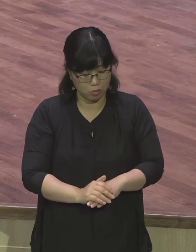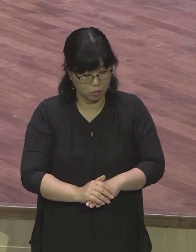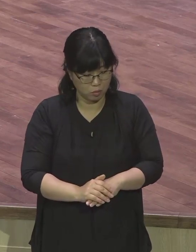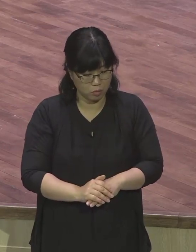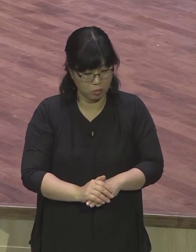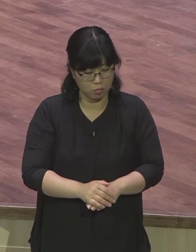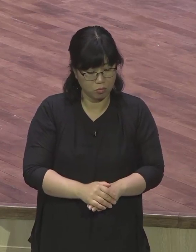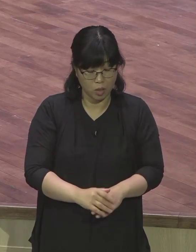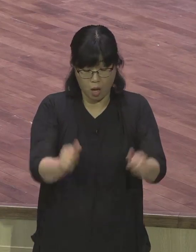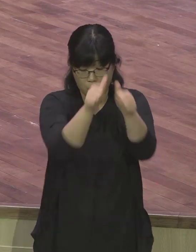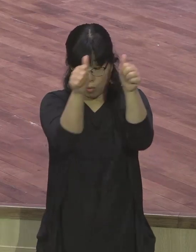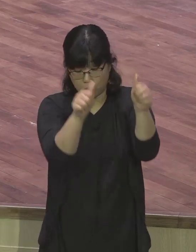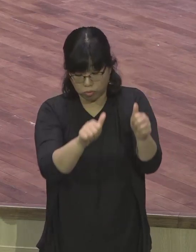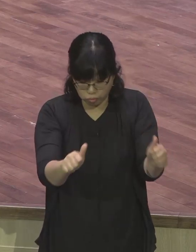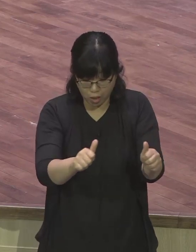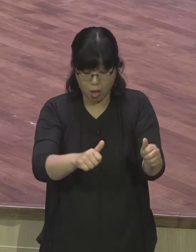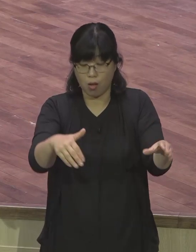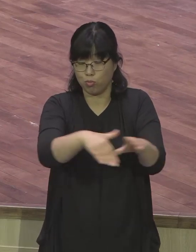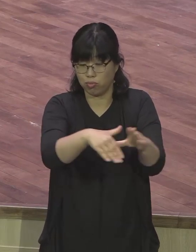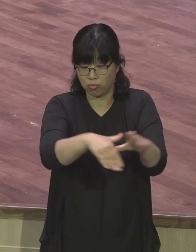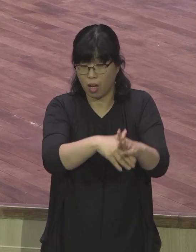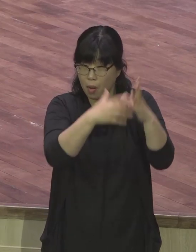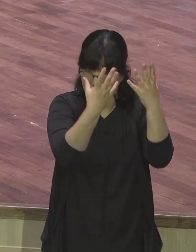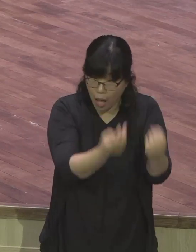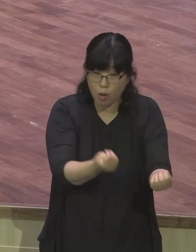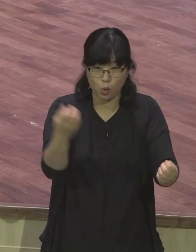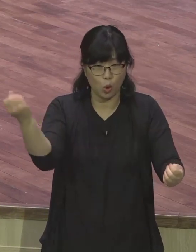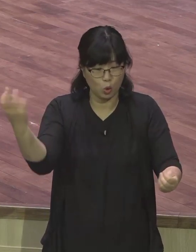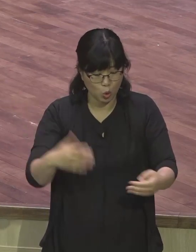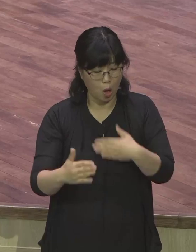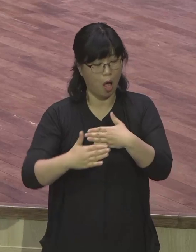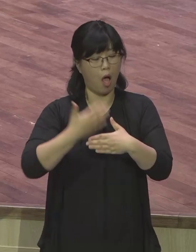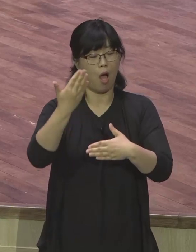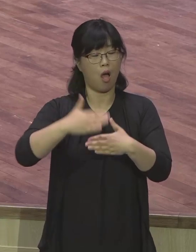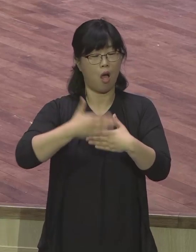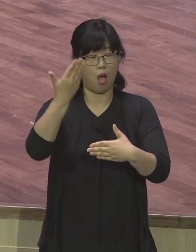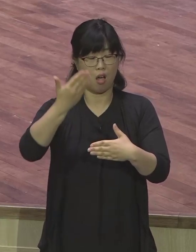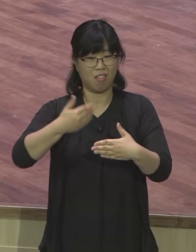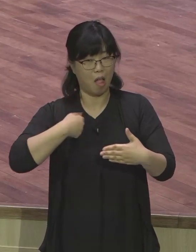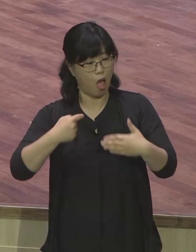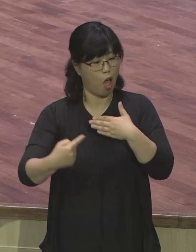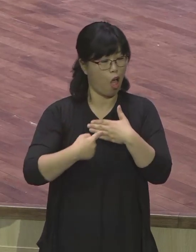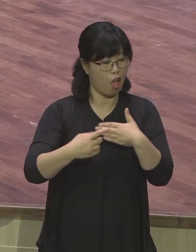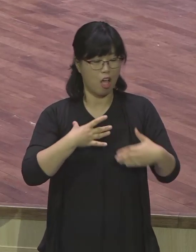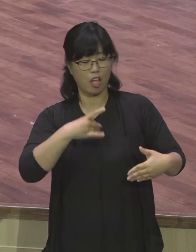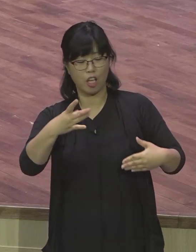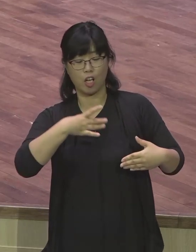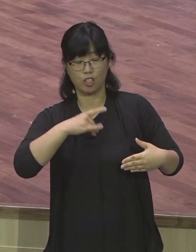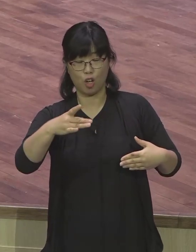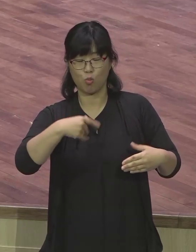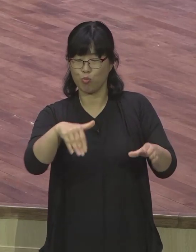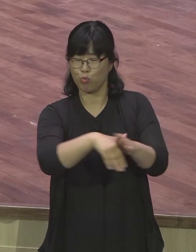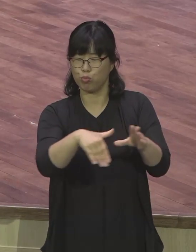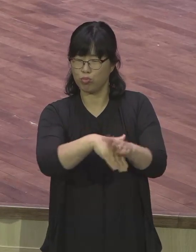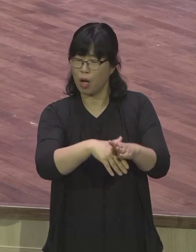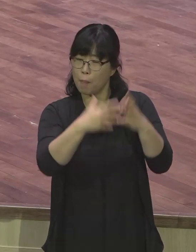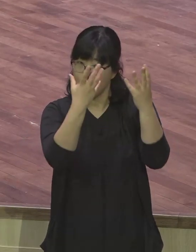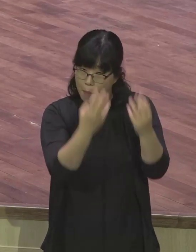남들에게 가시하기 위해서 거짓말을 하면서 살고 있고 그래서 속고 속이는 세상을